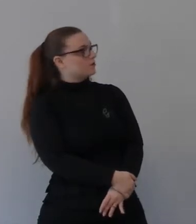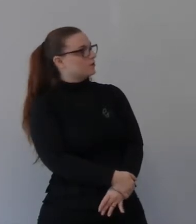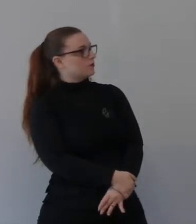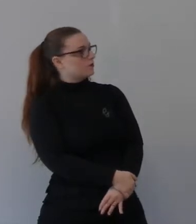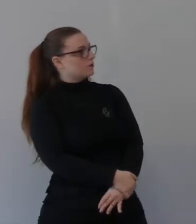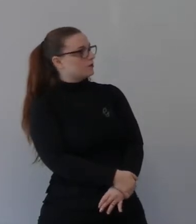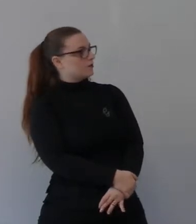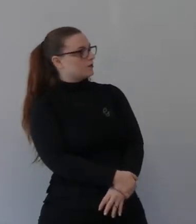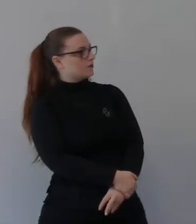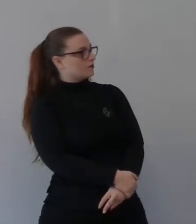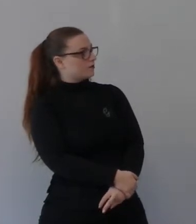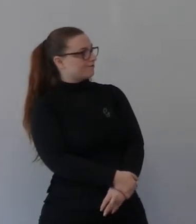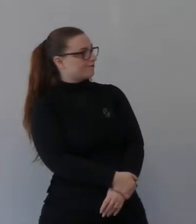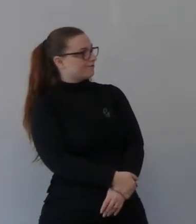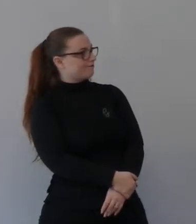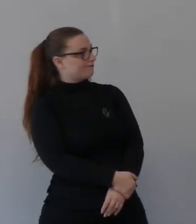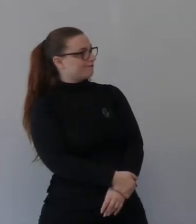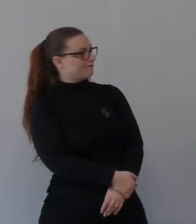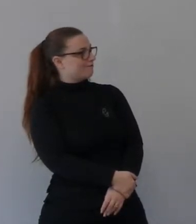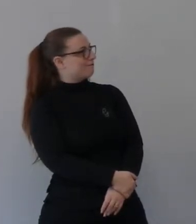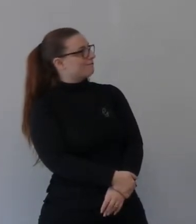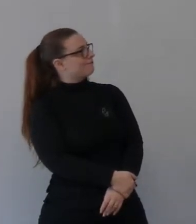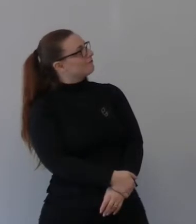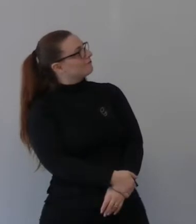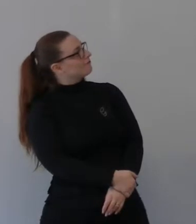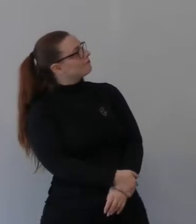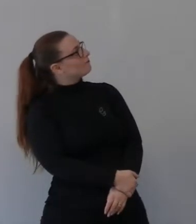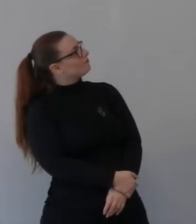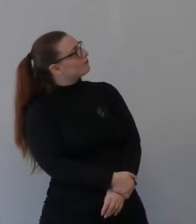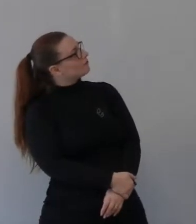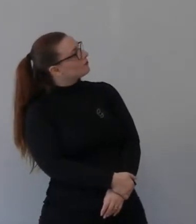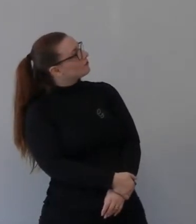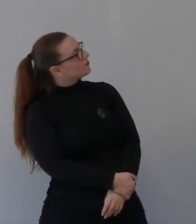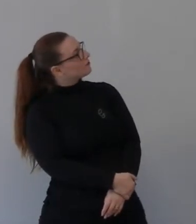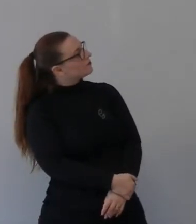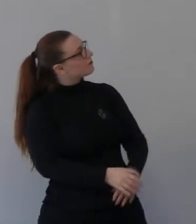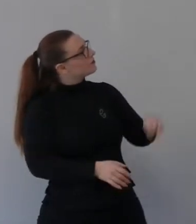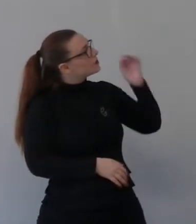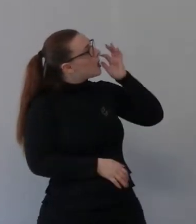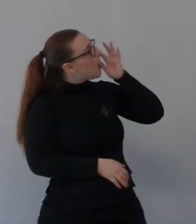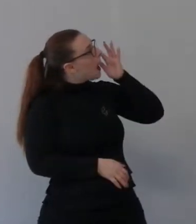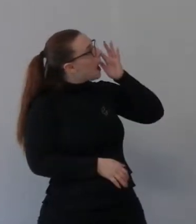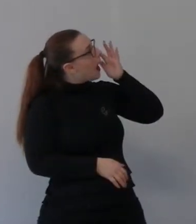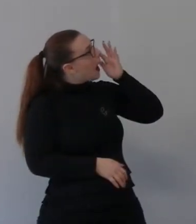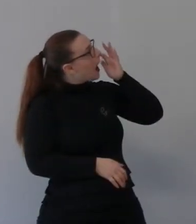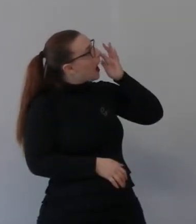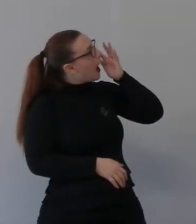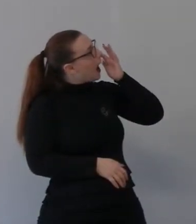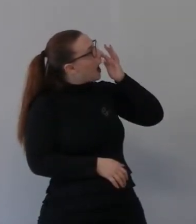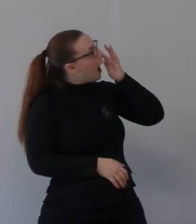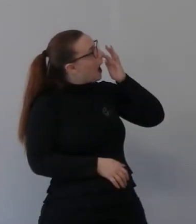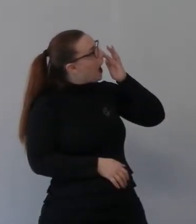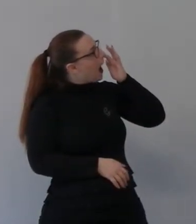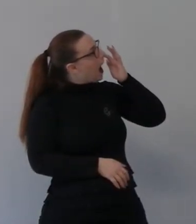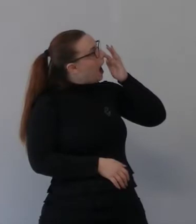Isaia dice «Per proclamare la libertà di quelli che sono schiavi, Gesù dice «Per proclamare la liberazione ai prigionieri,